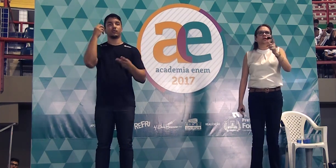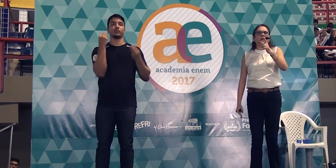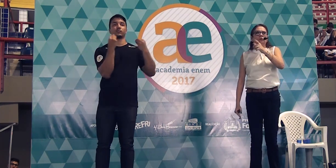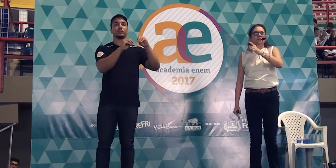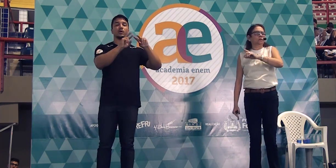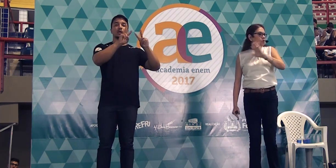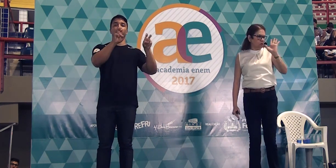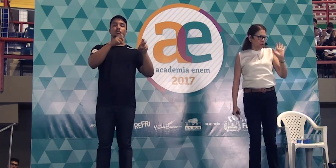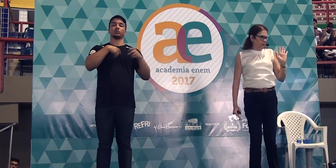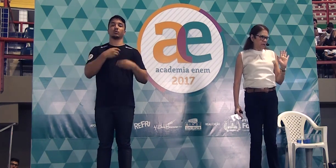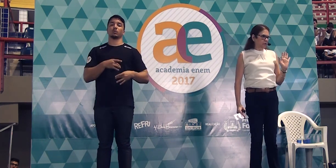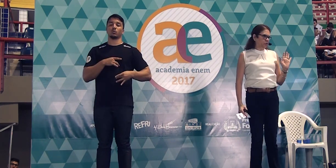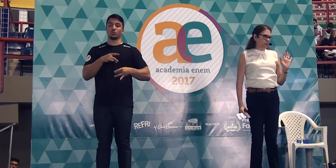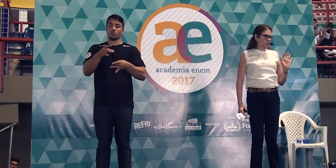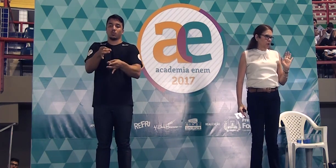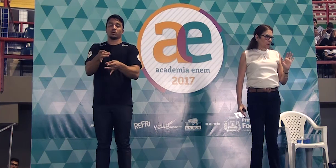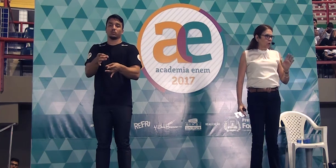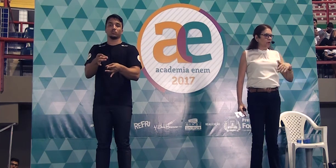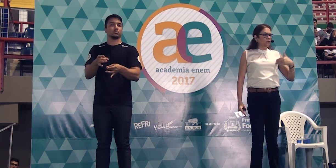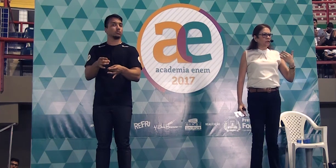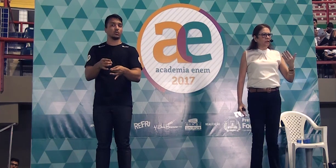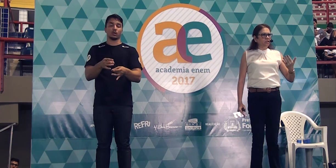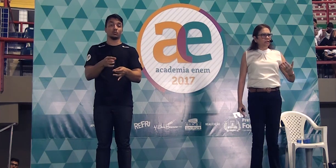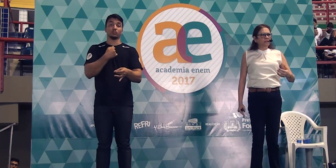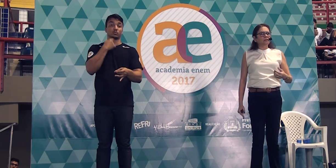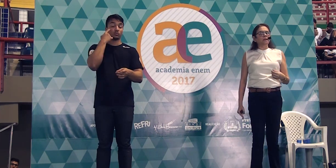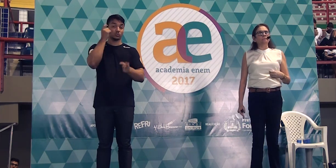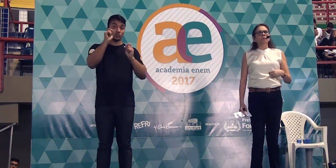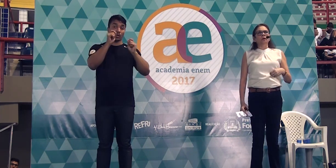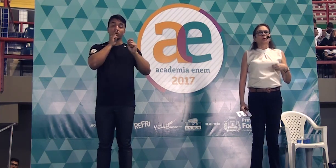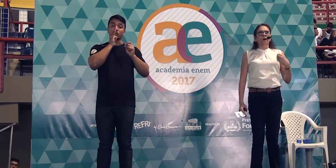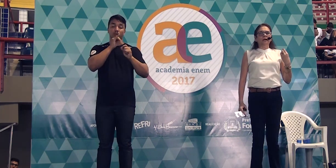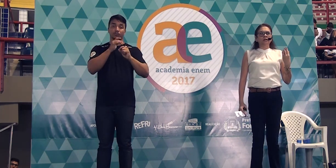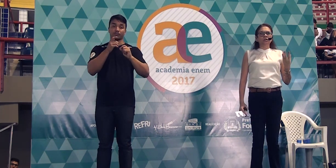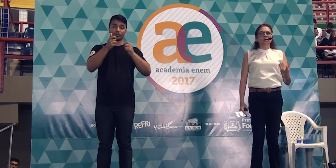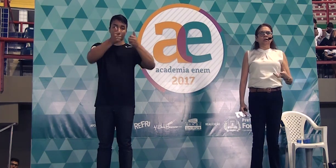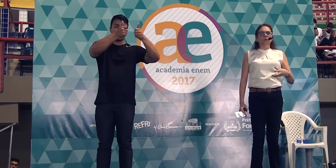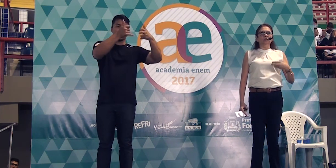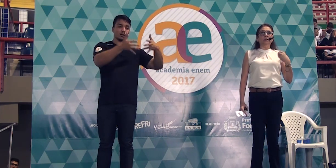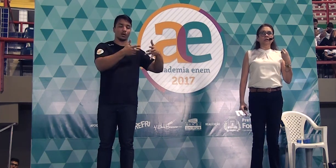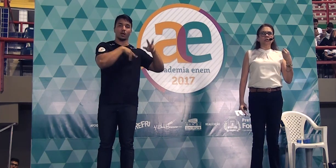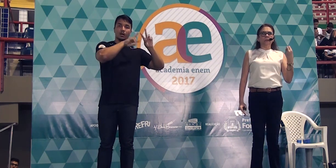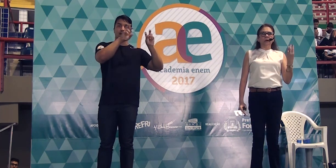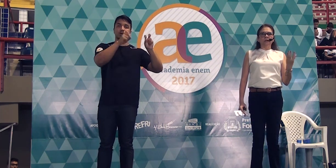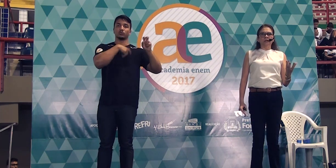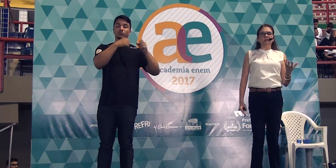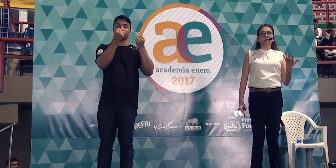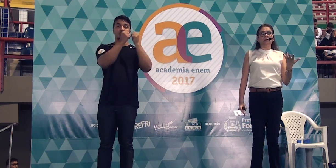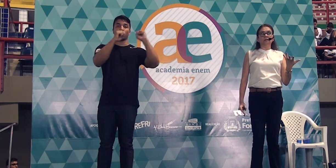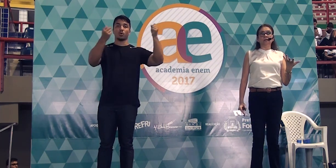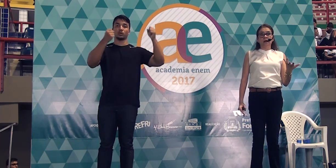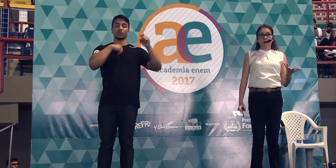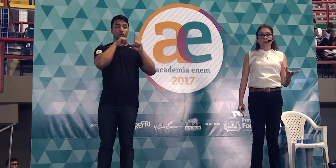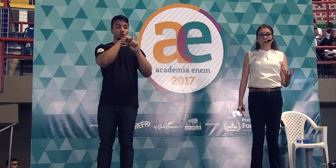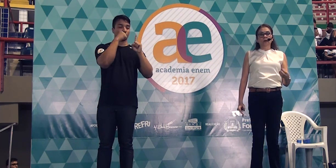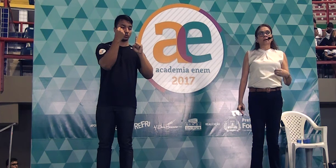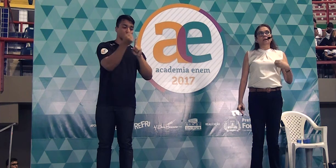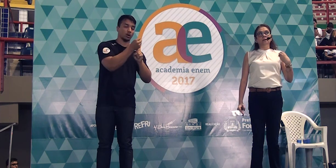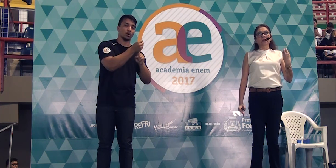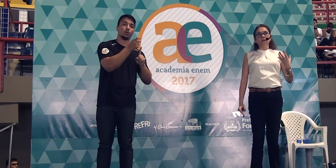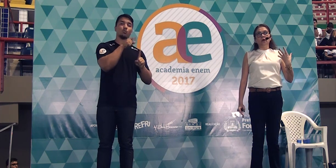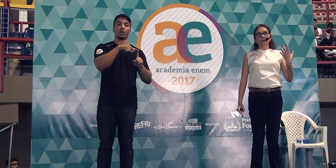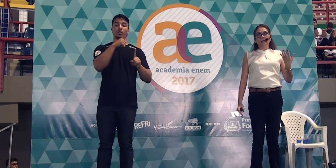falar sobre a doação de óculos. Não é isso. Quando você diz assim, uma questão de grande importância social